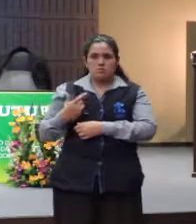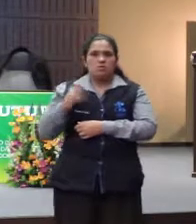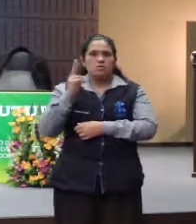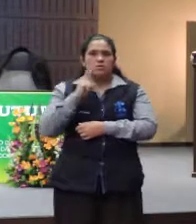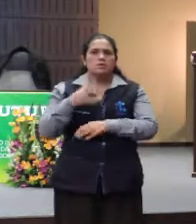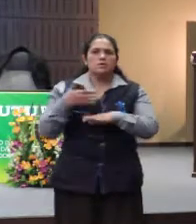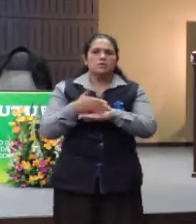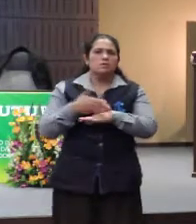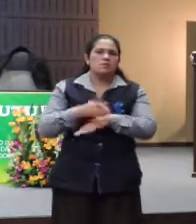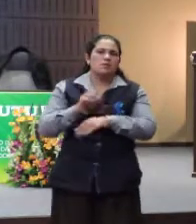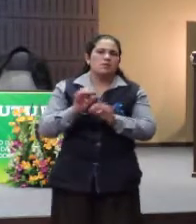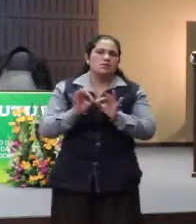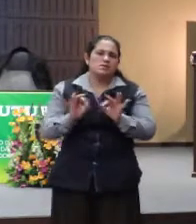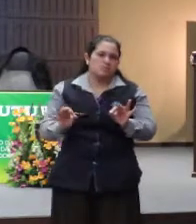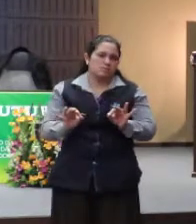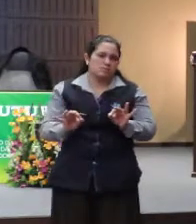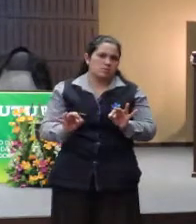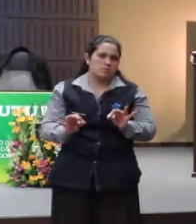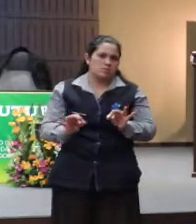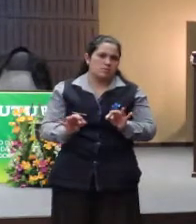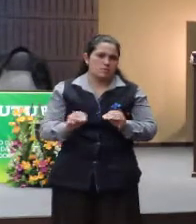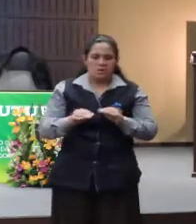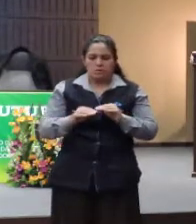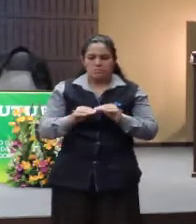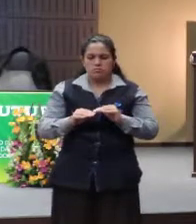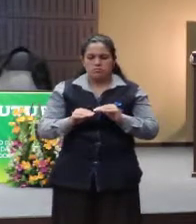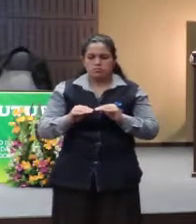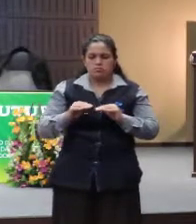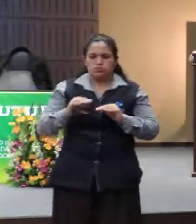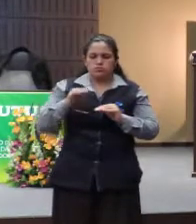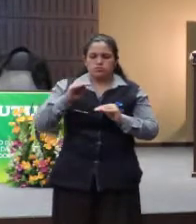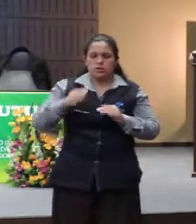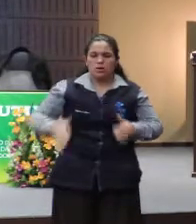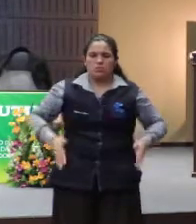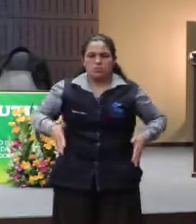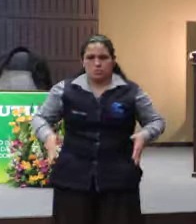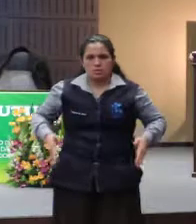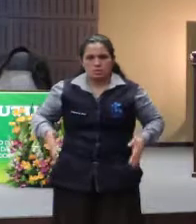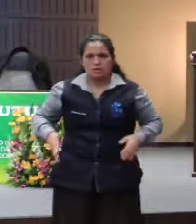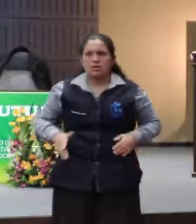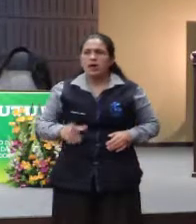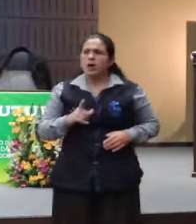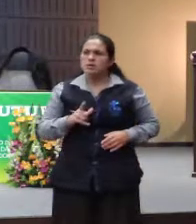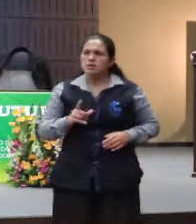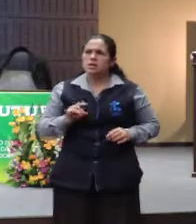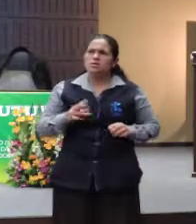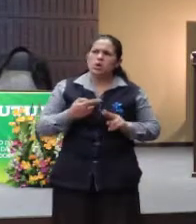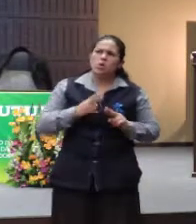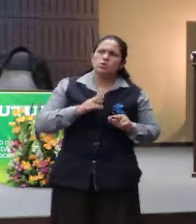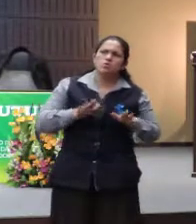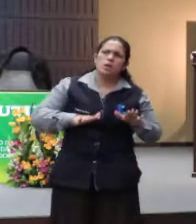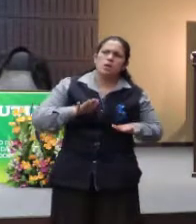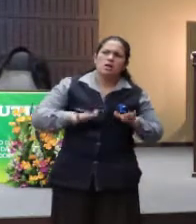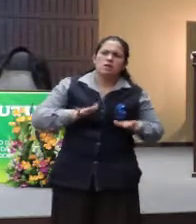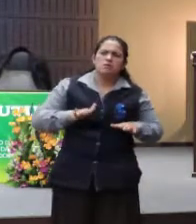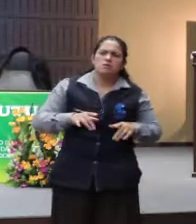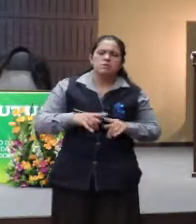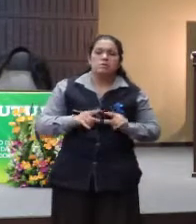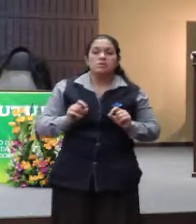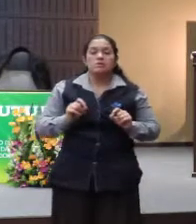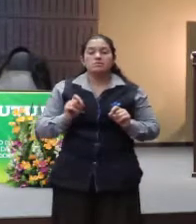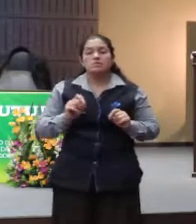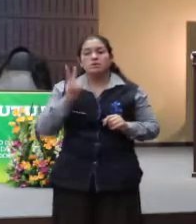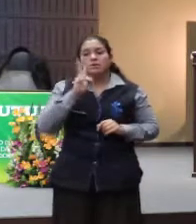simples. Uma plataforma elevatória? Ah, tem ali, é usada só de vez em quando. Para que investir